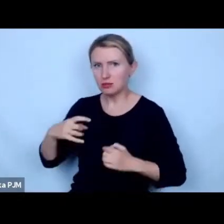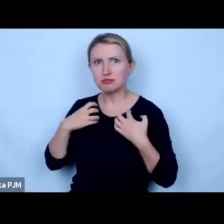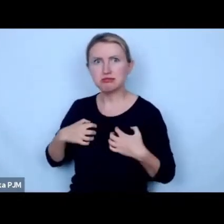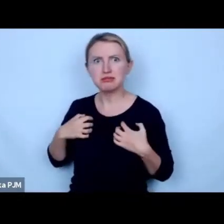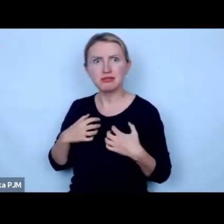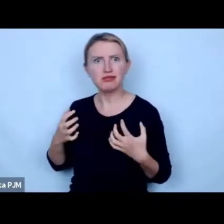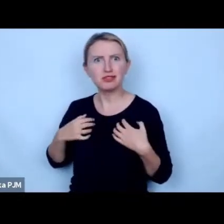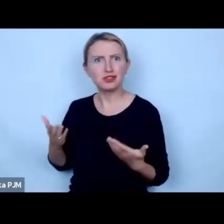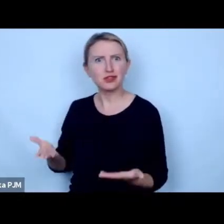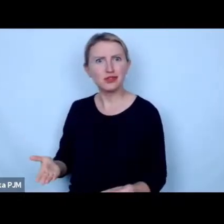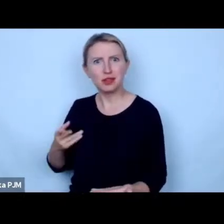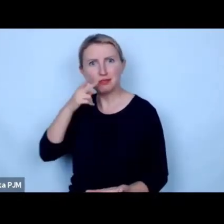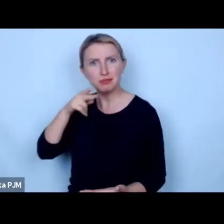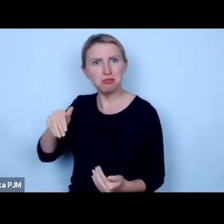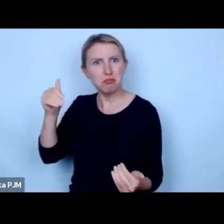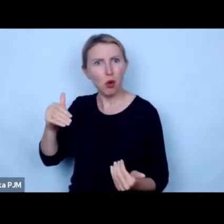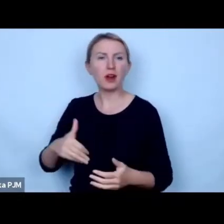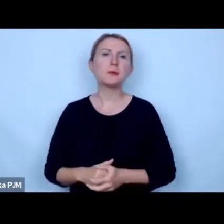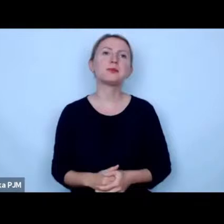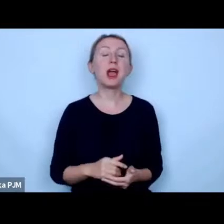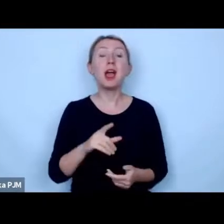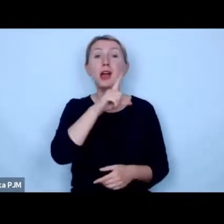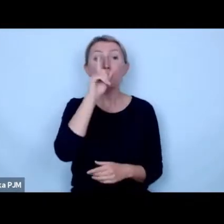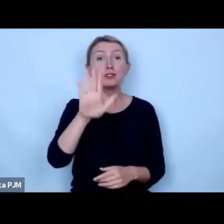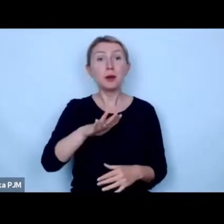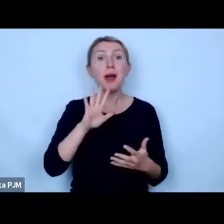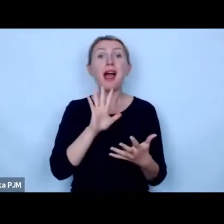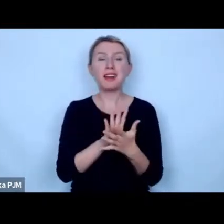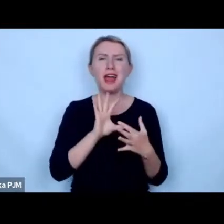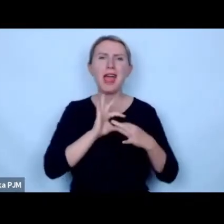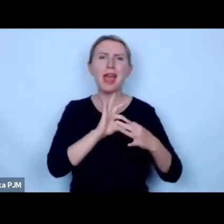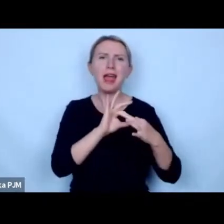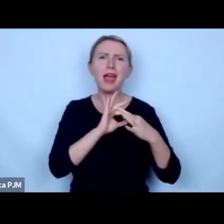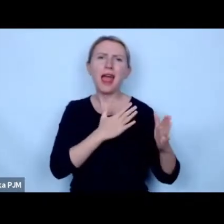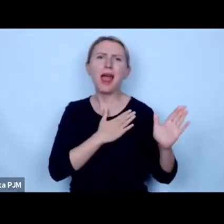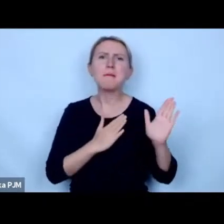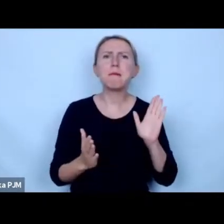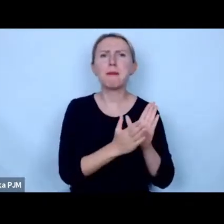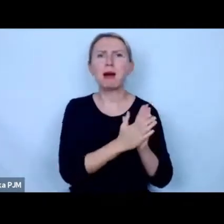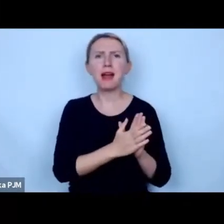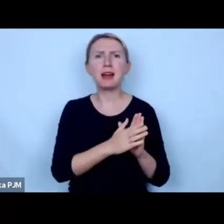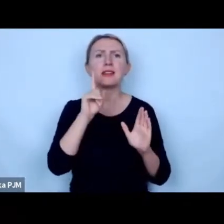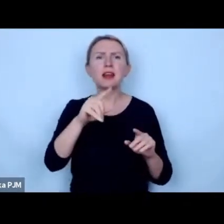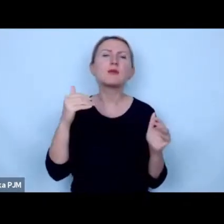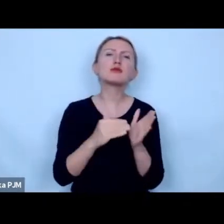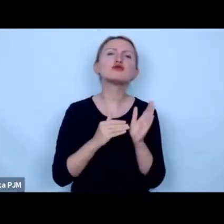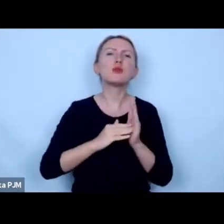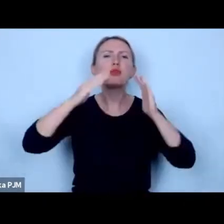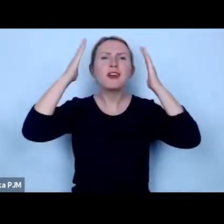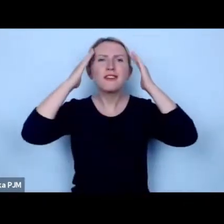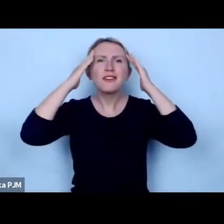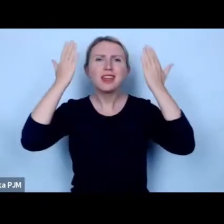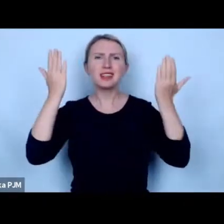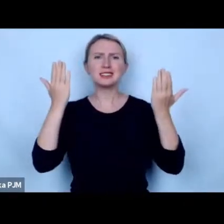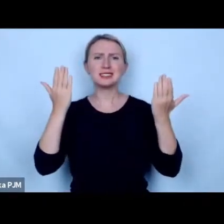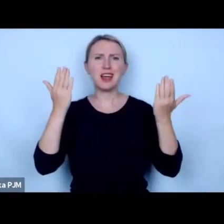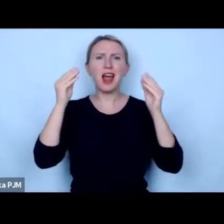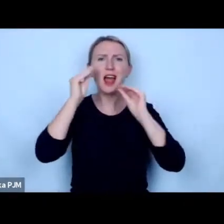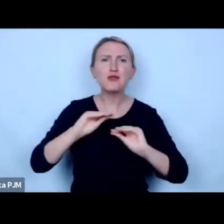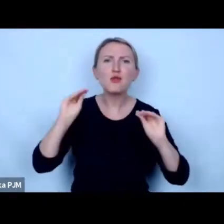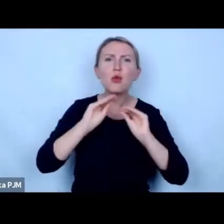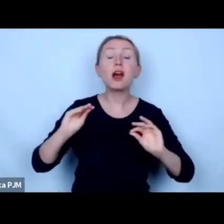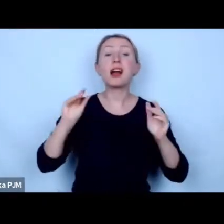ludzie mają skłonność do empatii tylko naprawdę potrzebują wiedzy i edukacji czasami ludzie